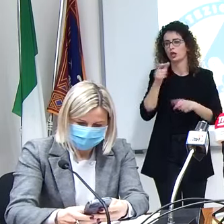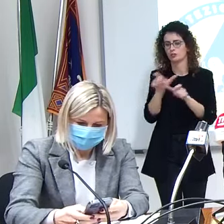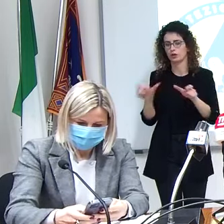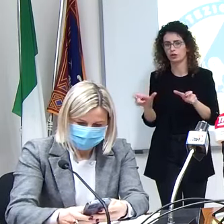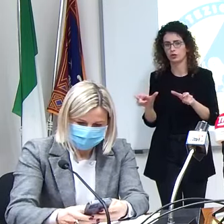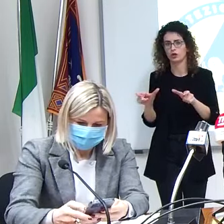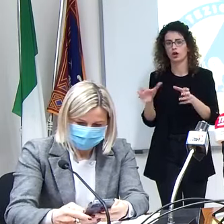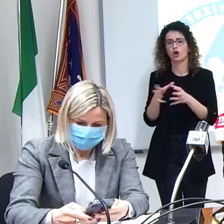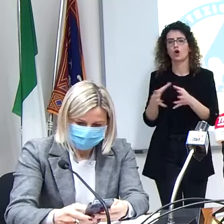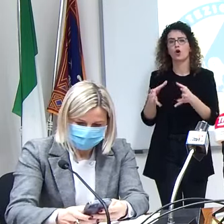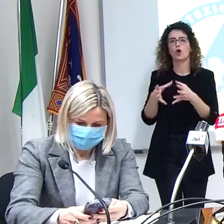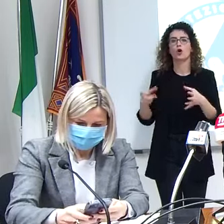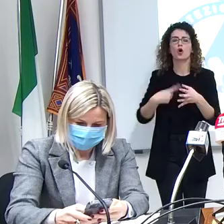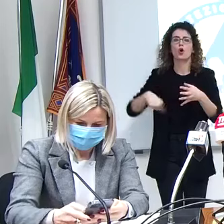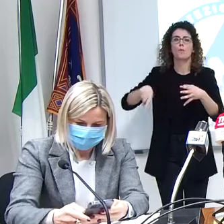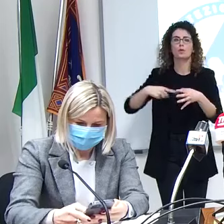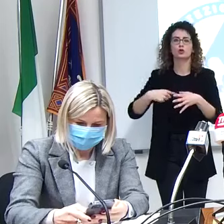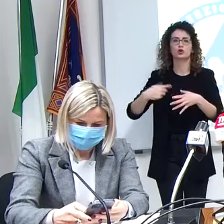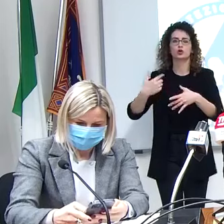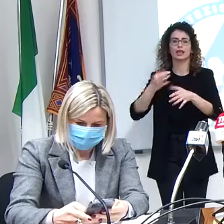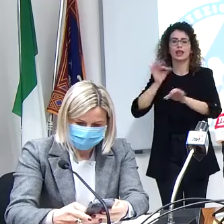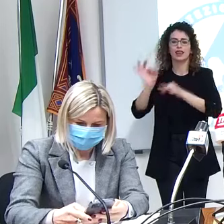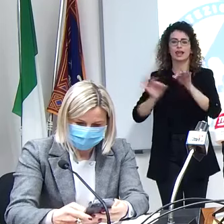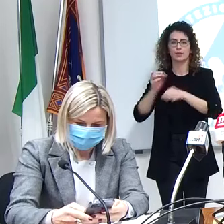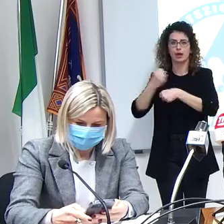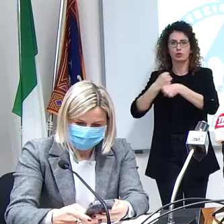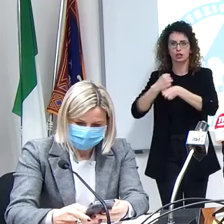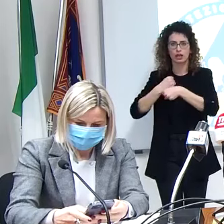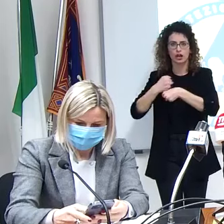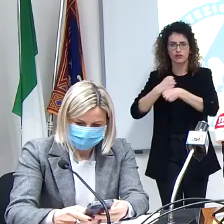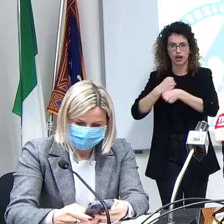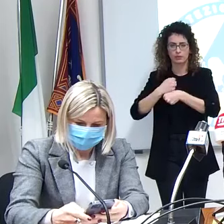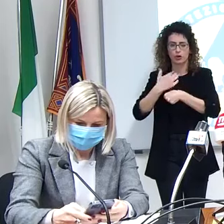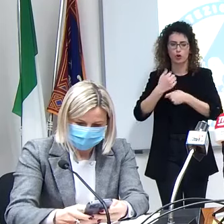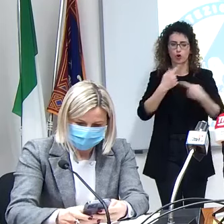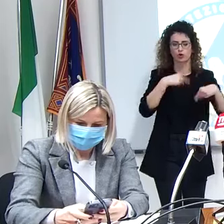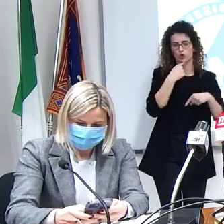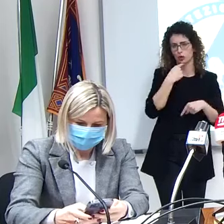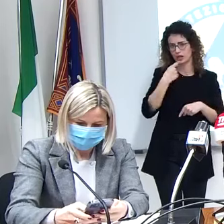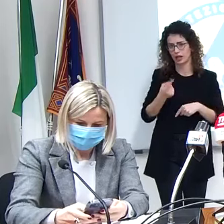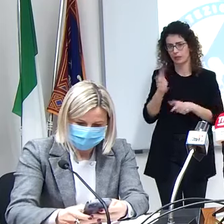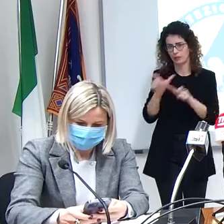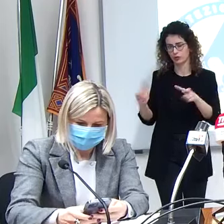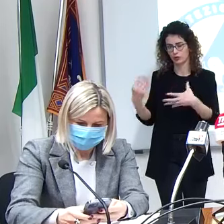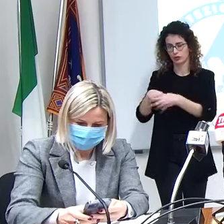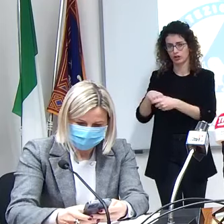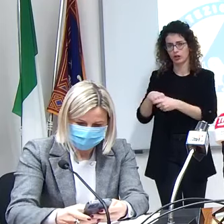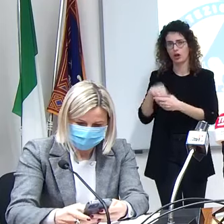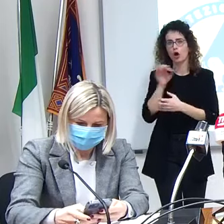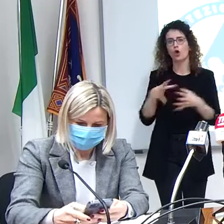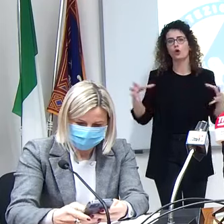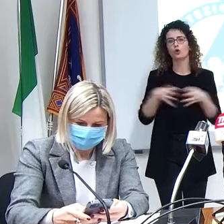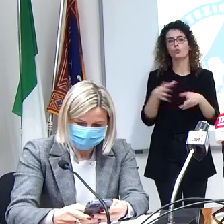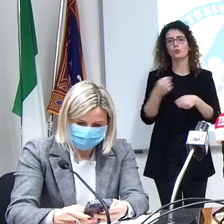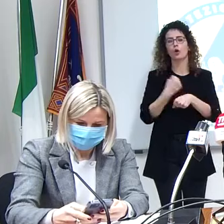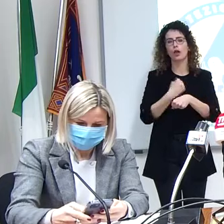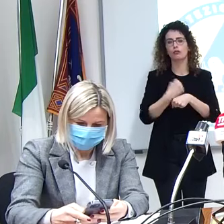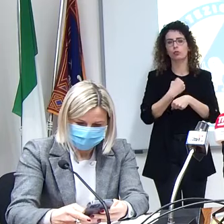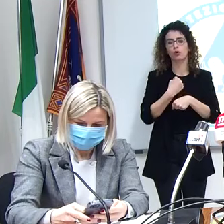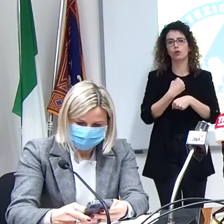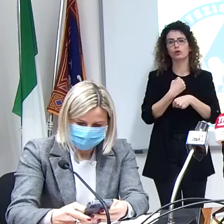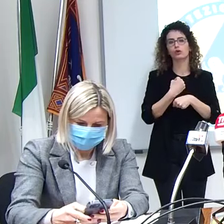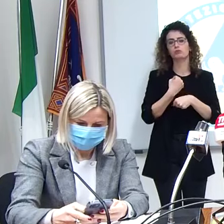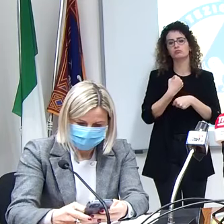terapeutica regionale del farmaco ad esempio è nominata dalla giunta ma anche dei gruppi di lavoro che vengono nominati